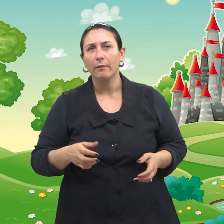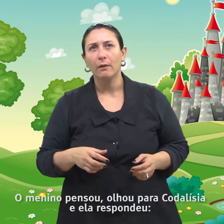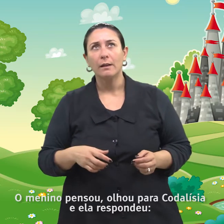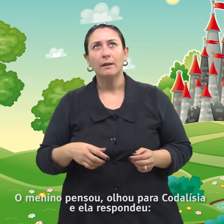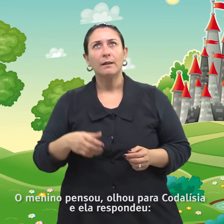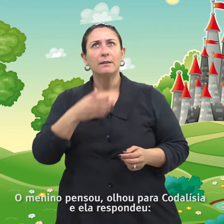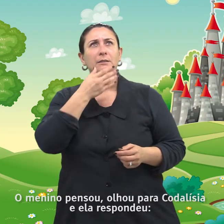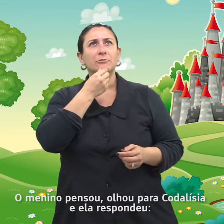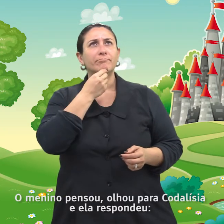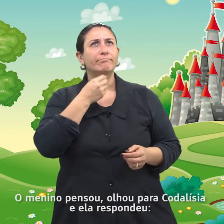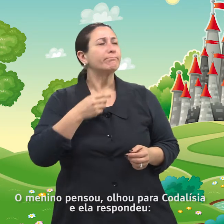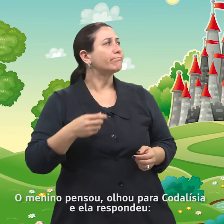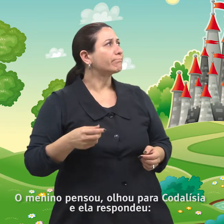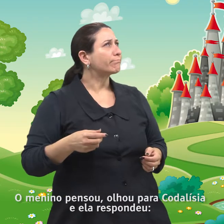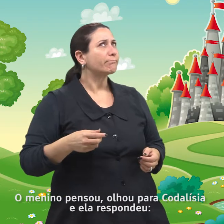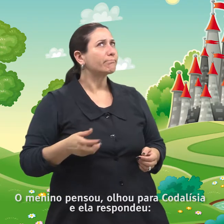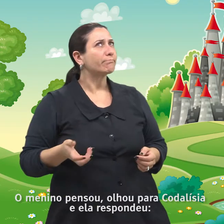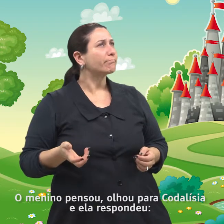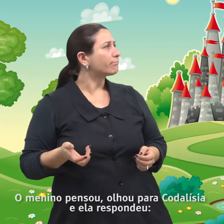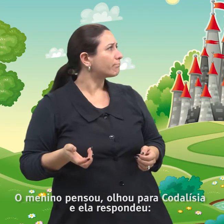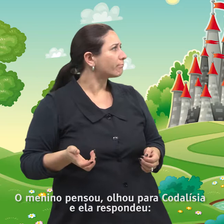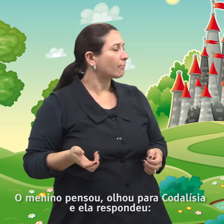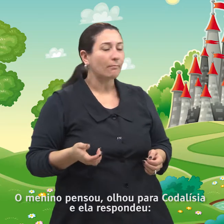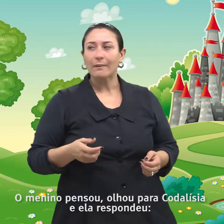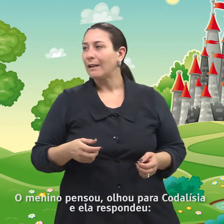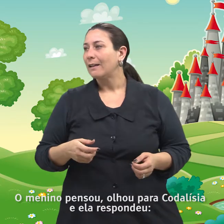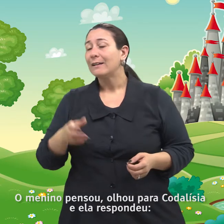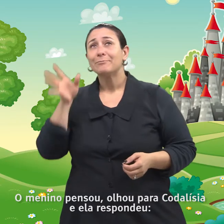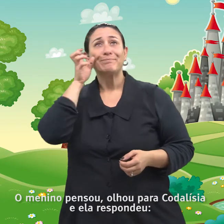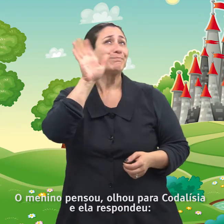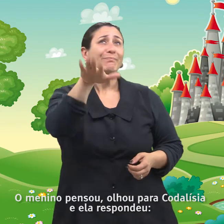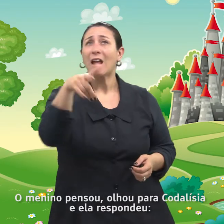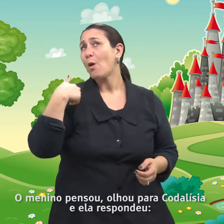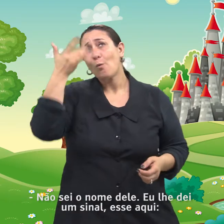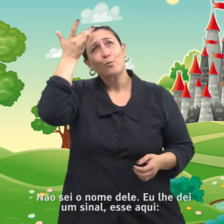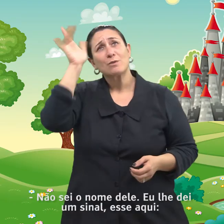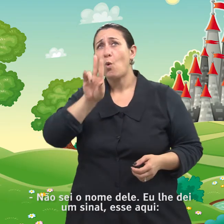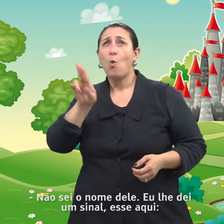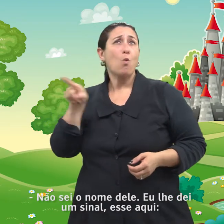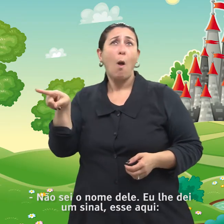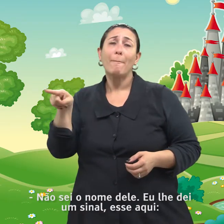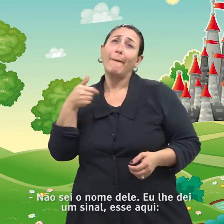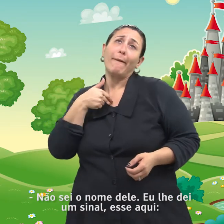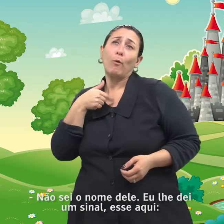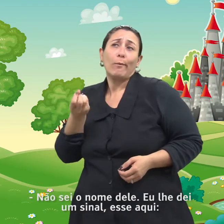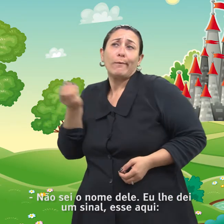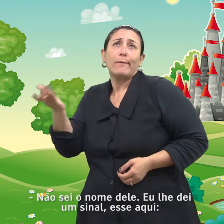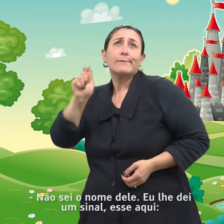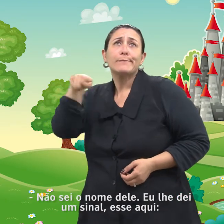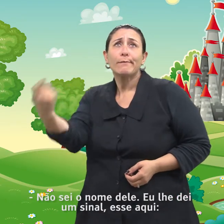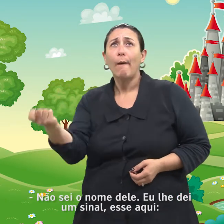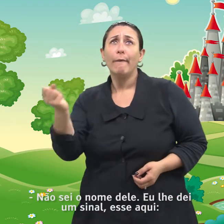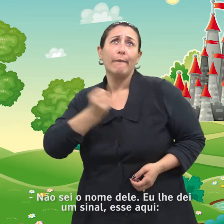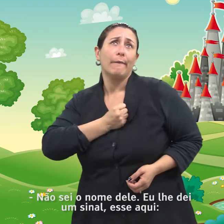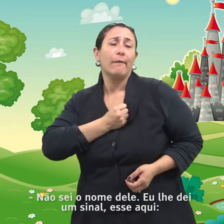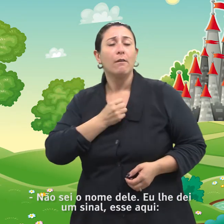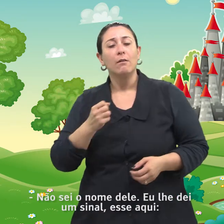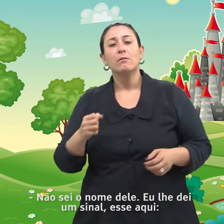O menino pensou, olhou para Codalísia e ela respondeu. Não sei o nome dele. Eu lhe dei um sinal. Esse